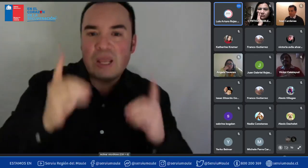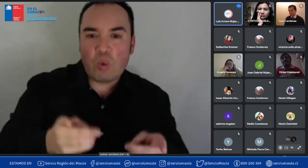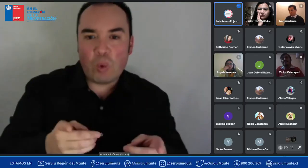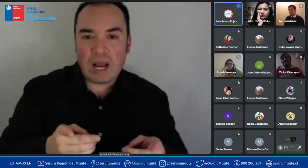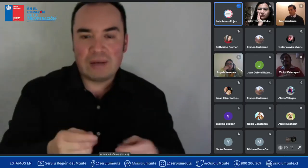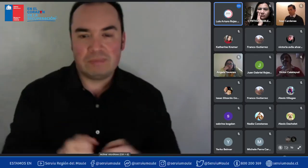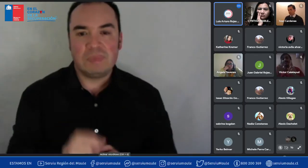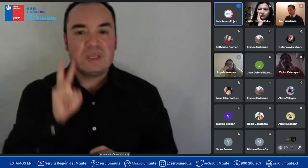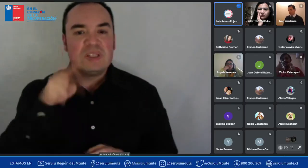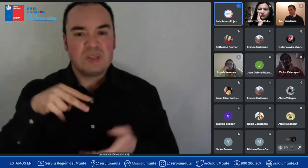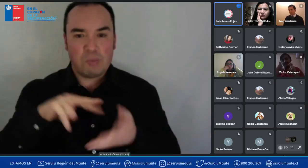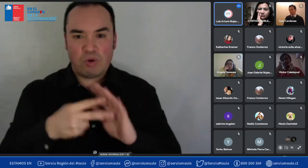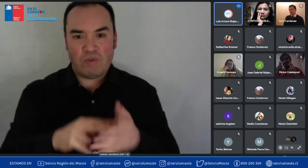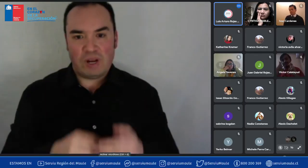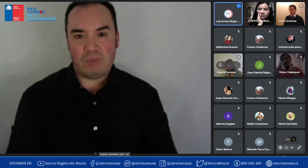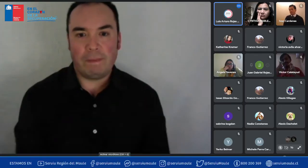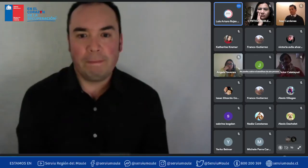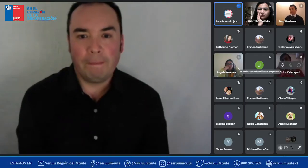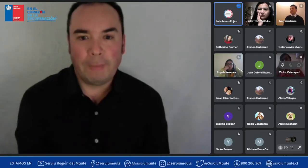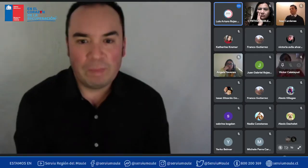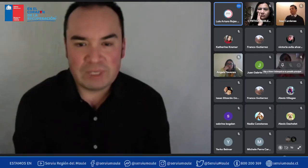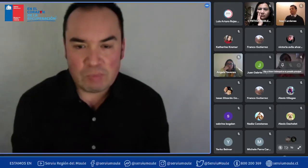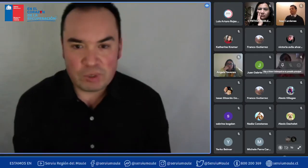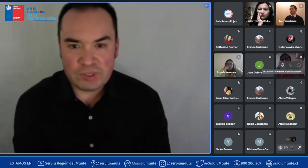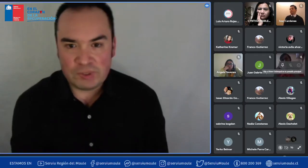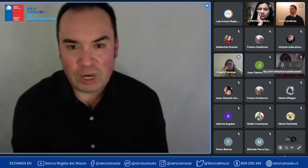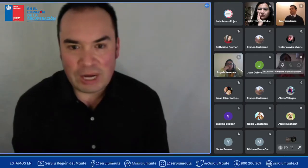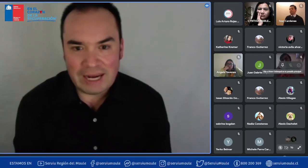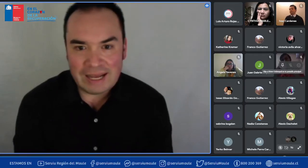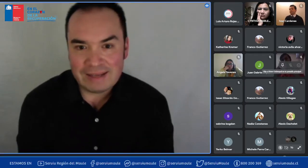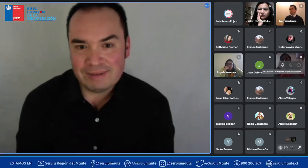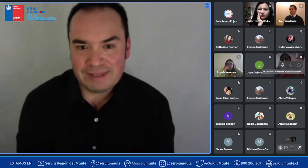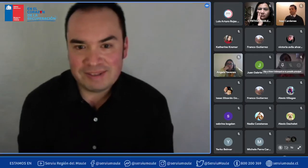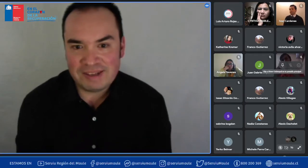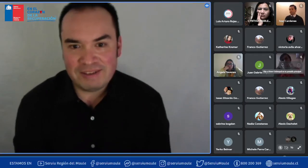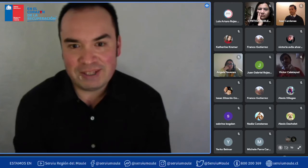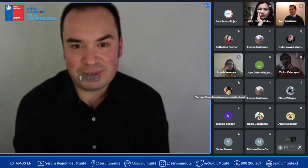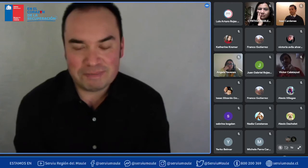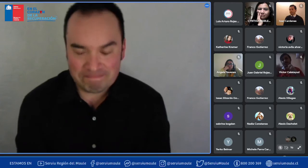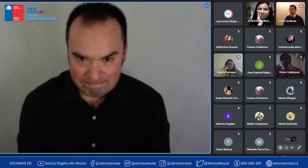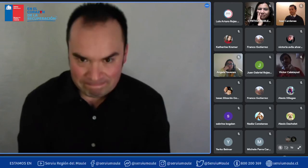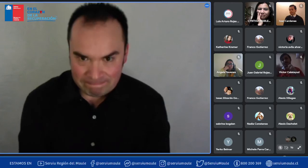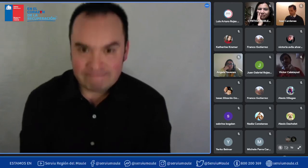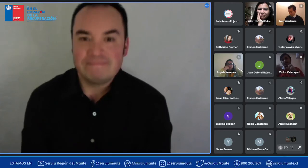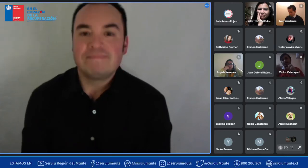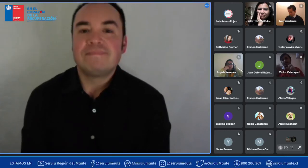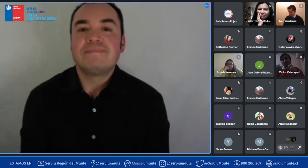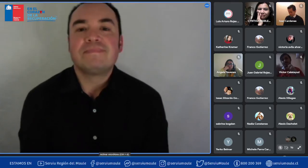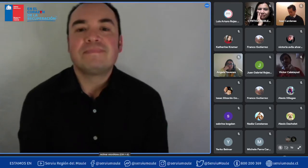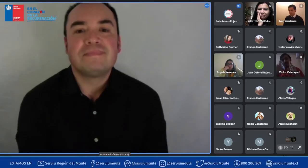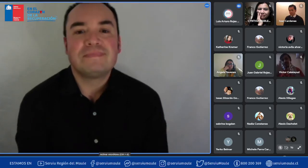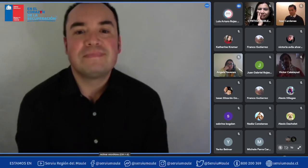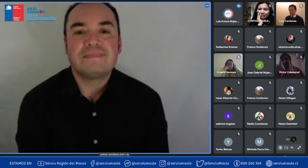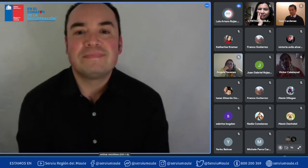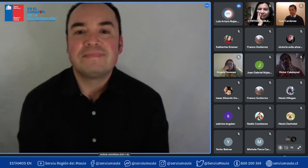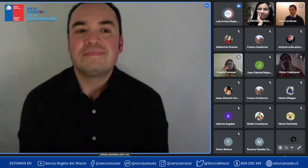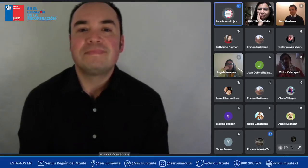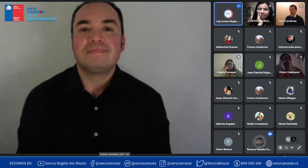ya pues ojalá de este edicto ¿cuál es una consulta? sí